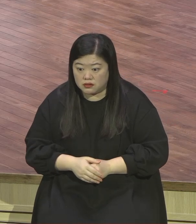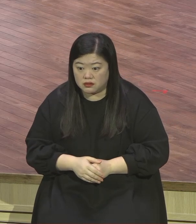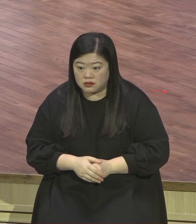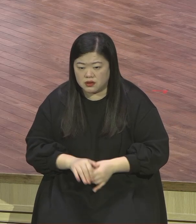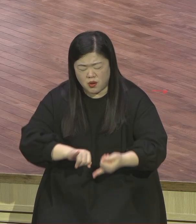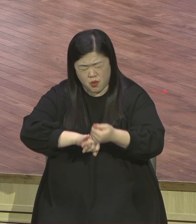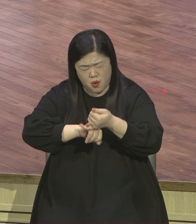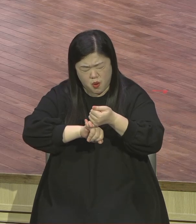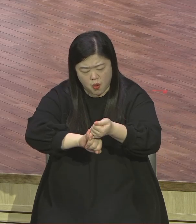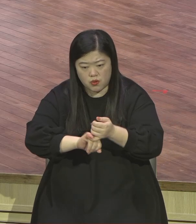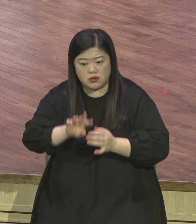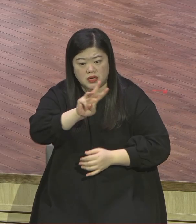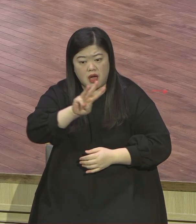정부에서 주는